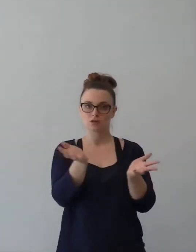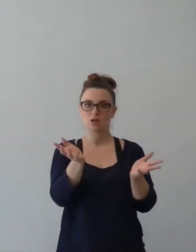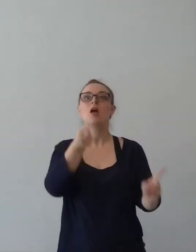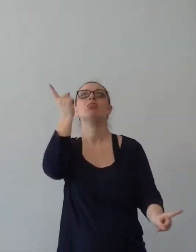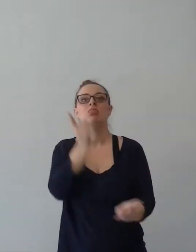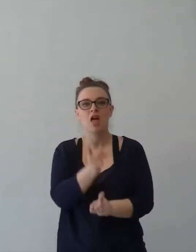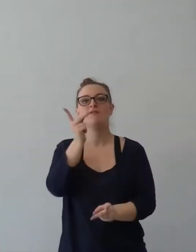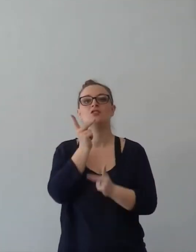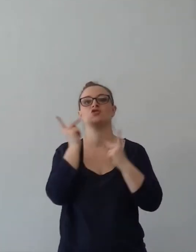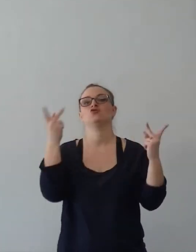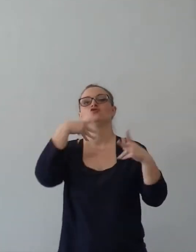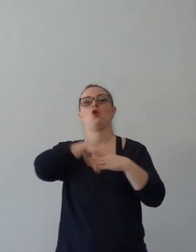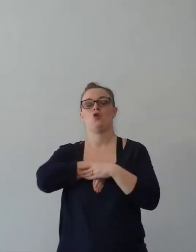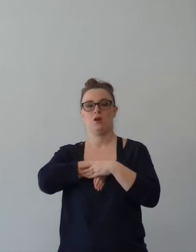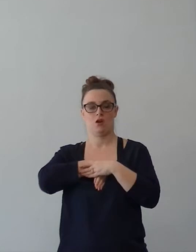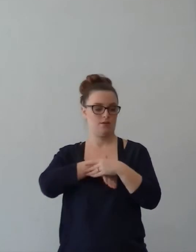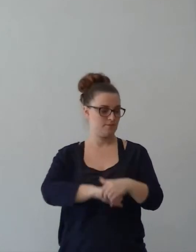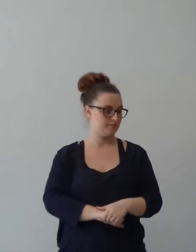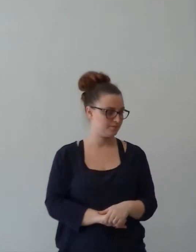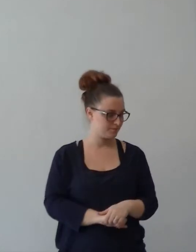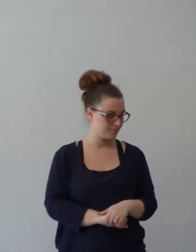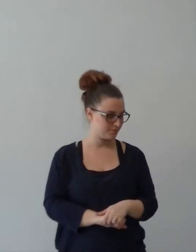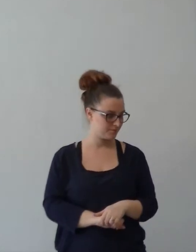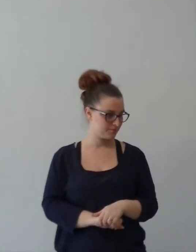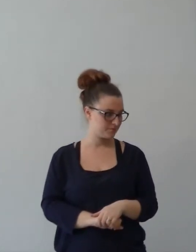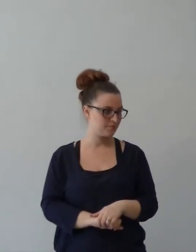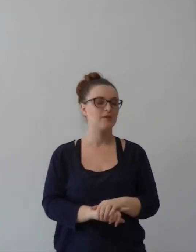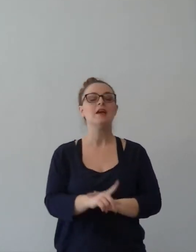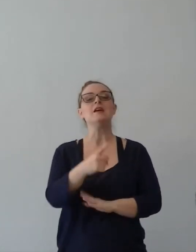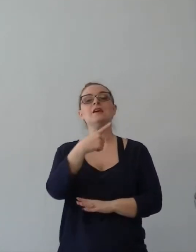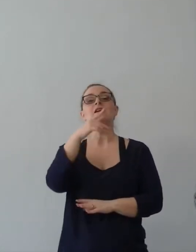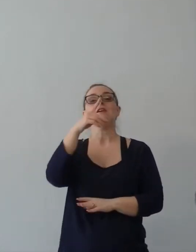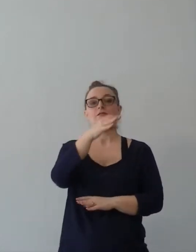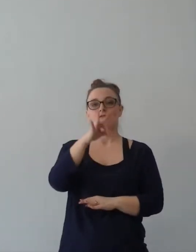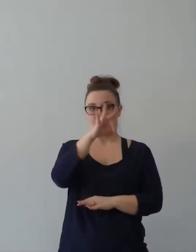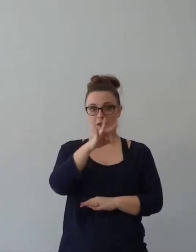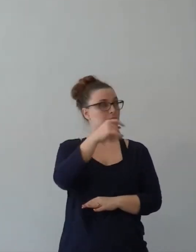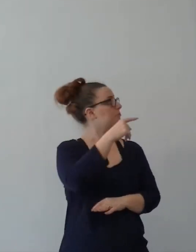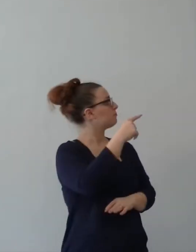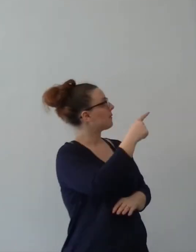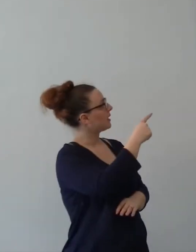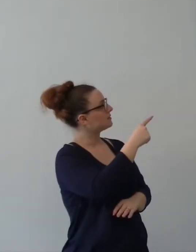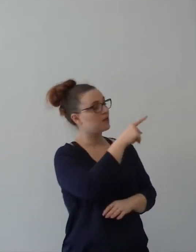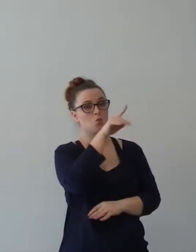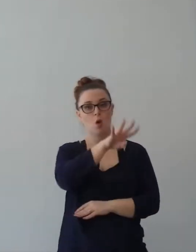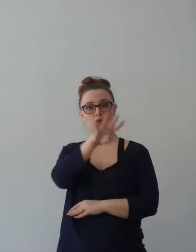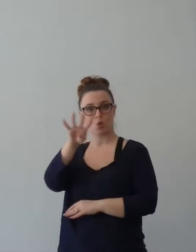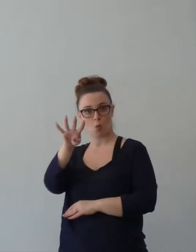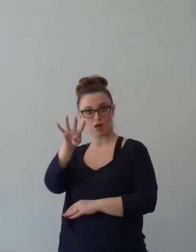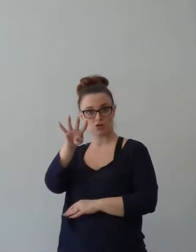I spesi 4, versetto 4. Queste sono parole di Paolo, che non era felice, ma era gioioso.